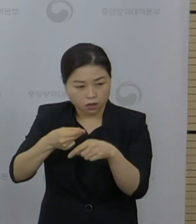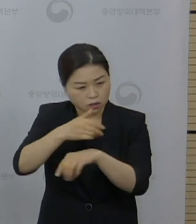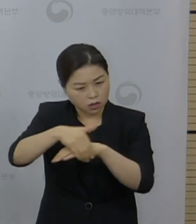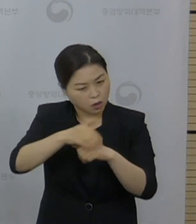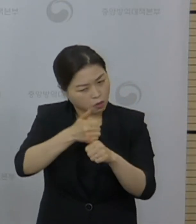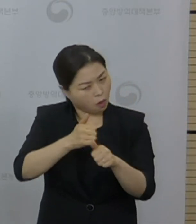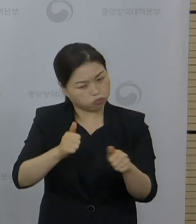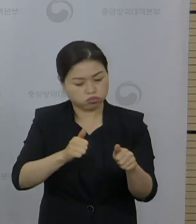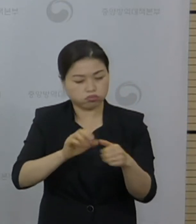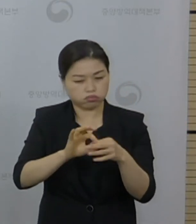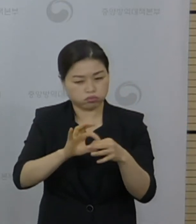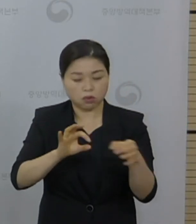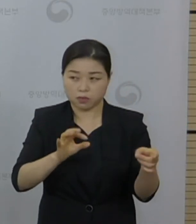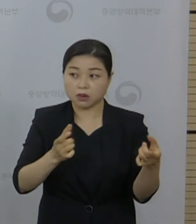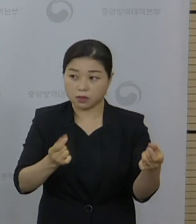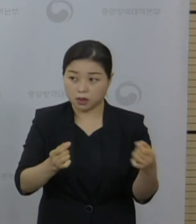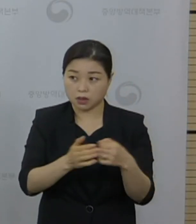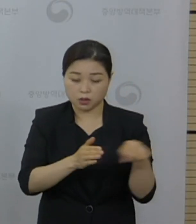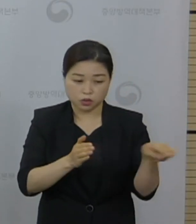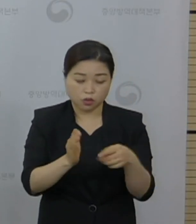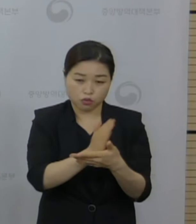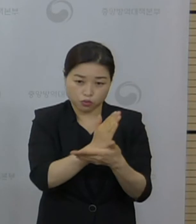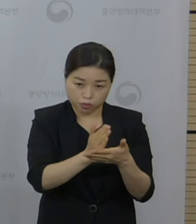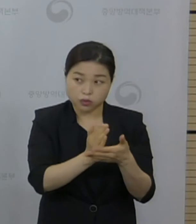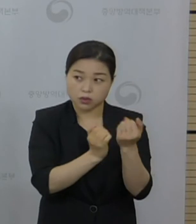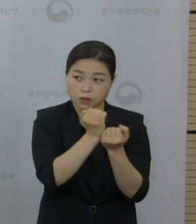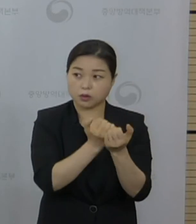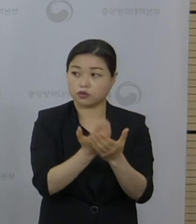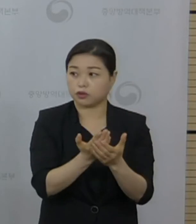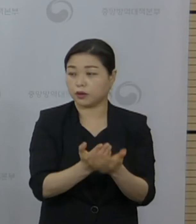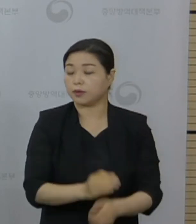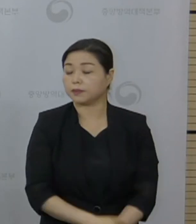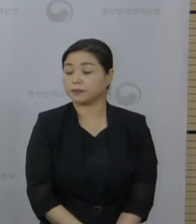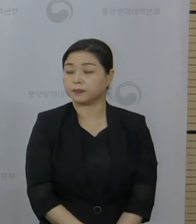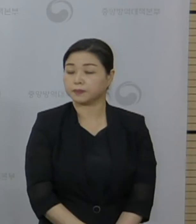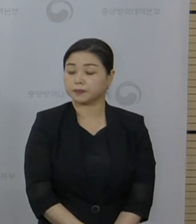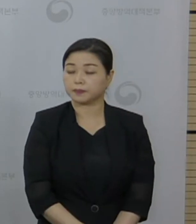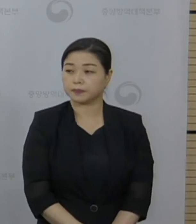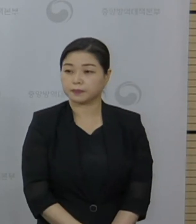이 두 경우를 명확히 구분해서 설명해달라고 했습니다.